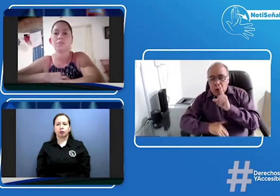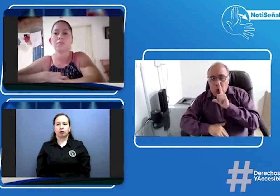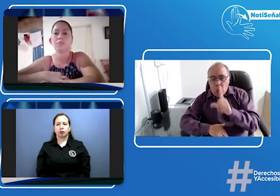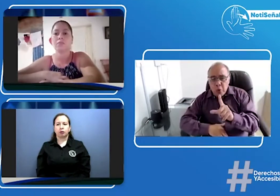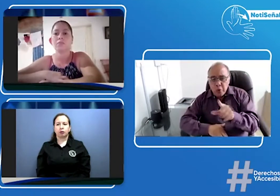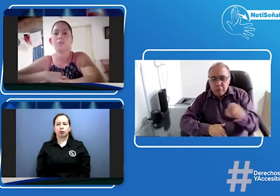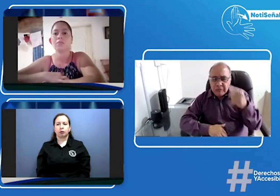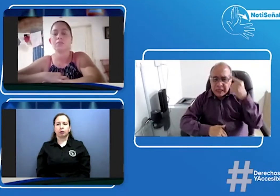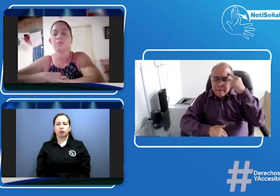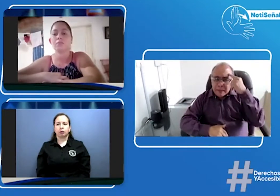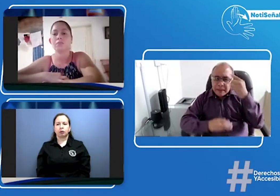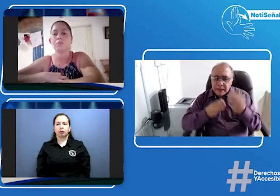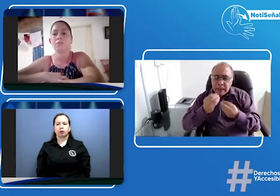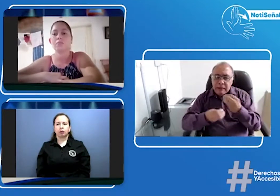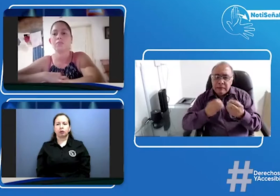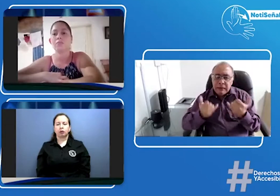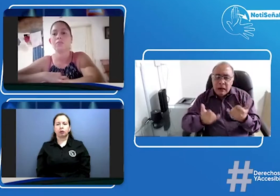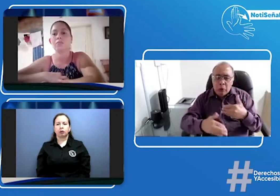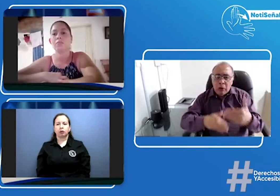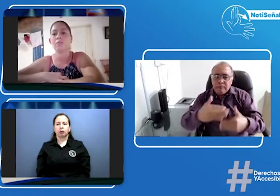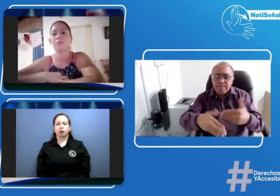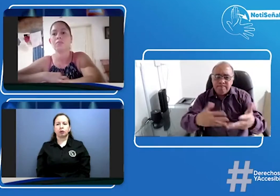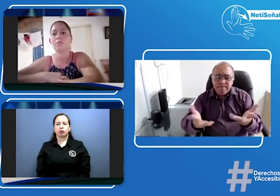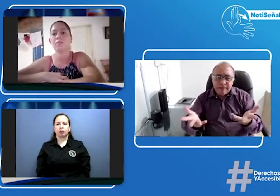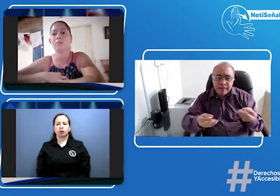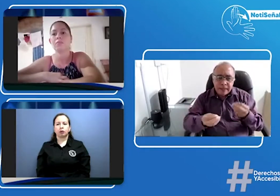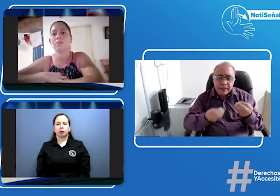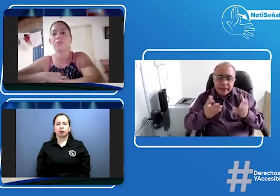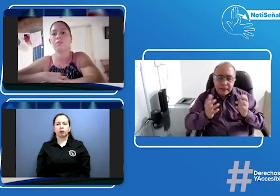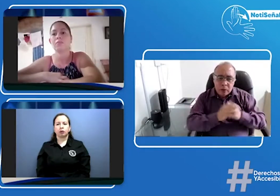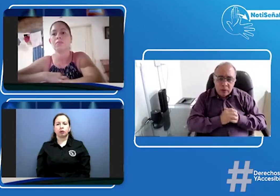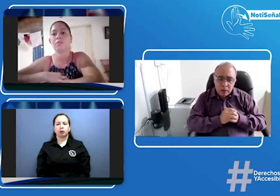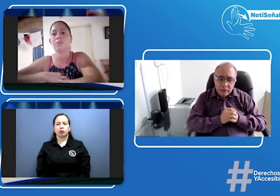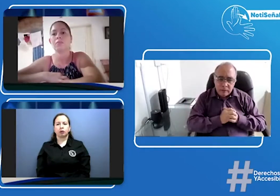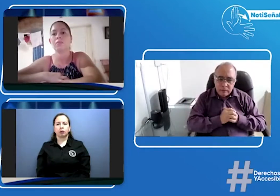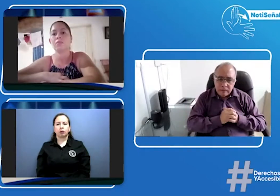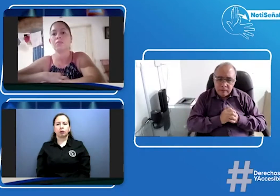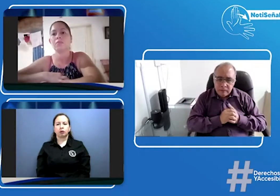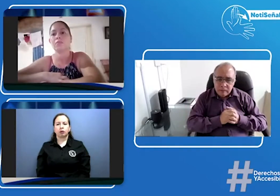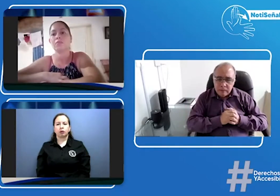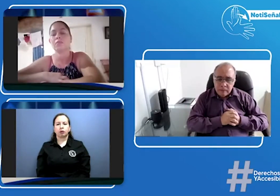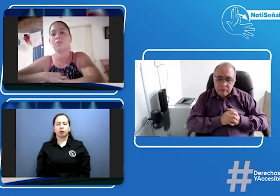vuelven de vacaciones en julio ¿se imagina qué va a pasar? ¿qué van a hacer?